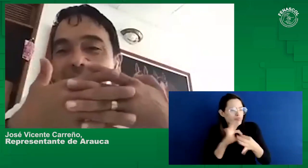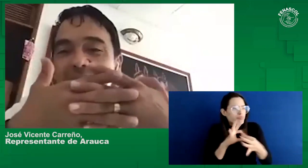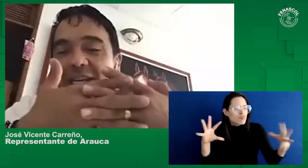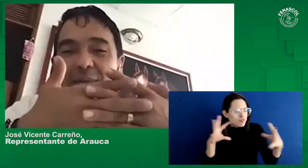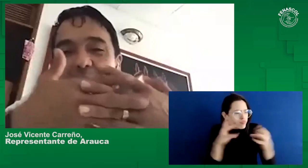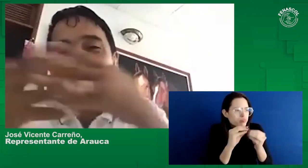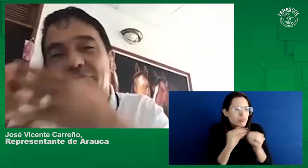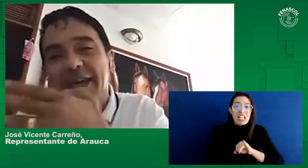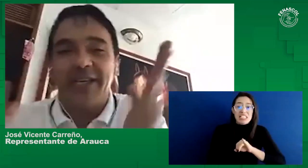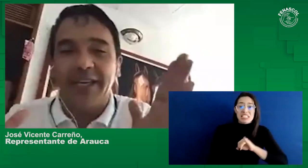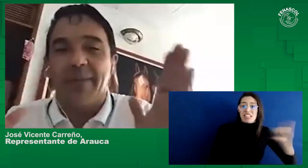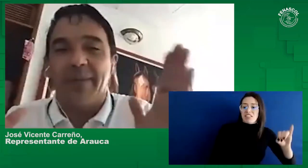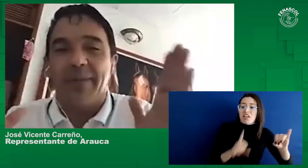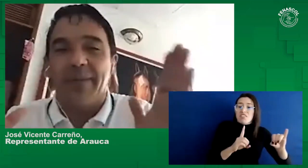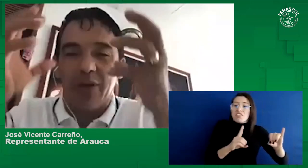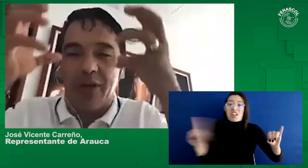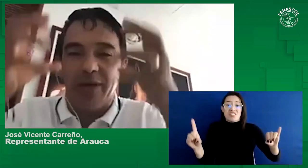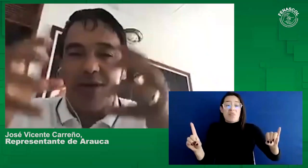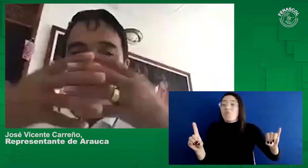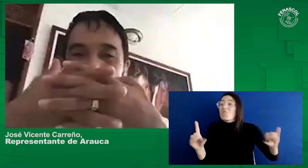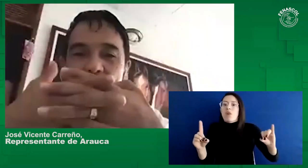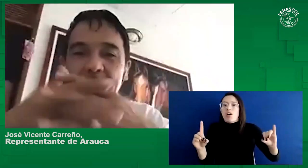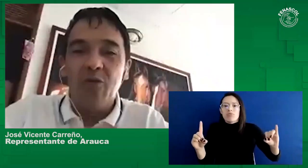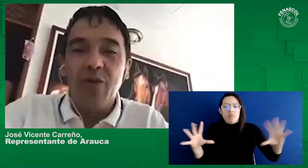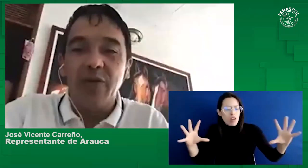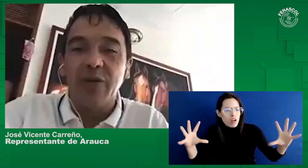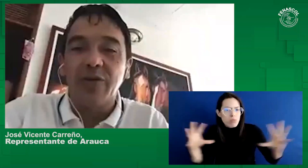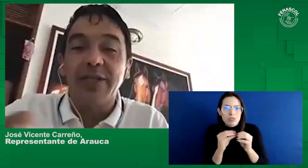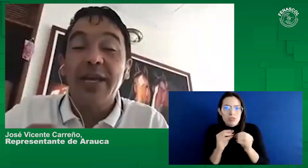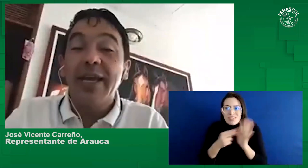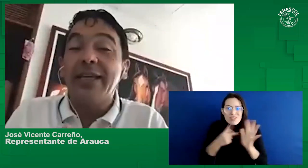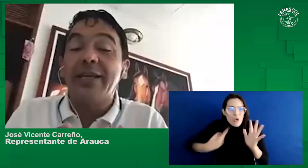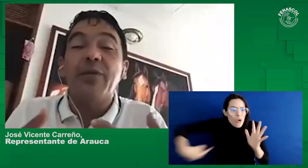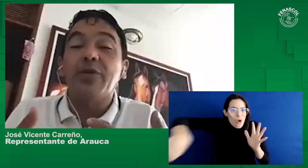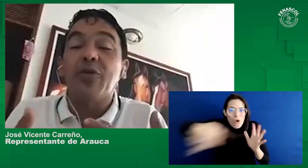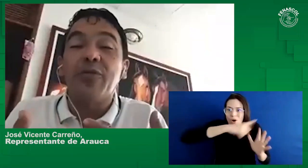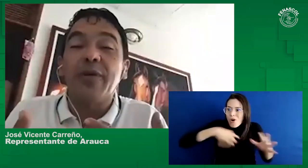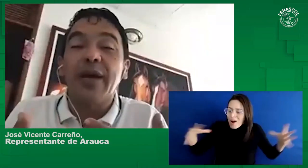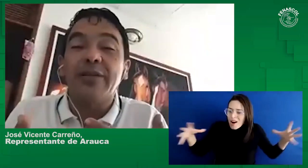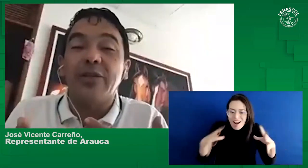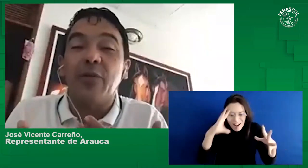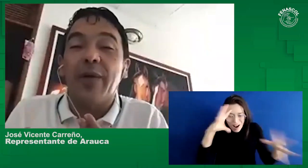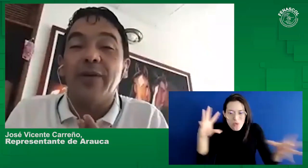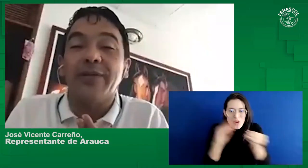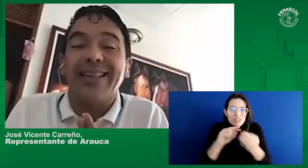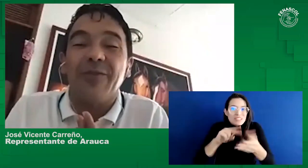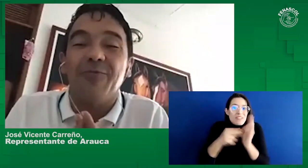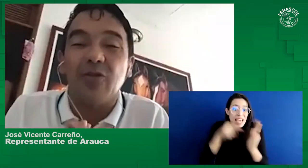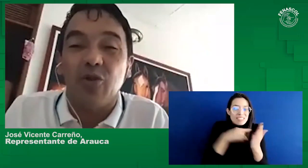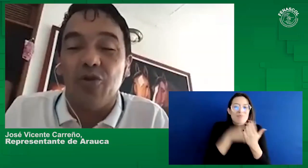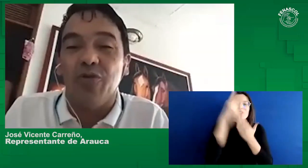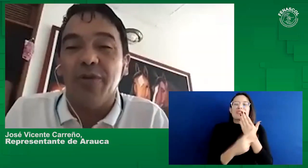izquierda que llaman, ni los de derecha que llaman. Todos hemos estado ahí unidos. Entonces, el proyecto ha sido para mí